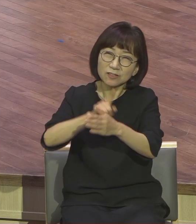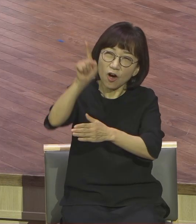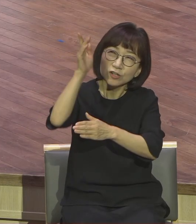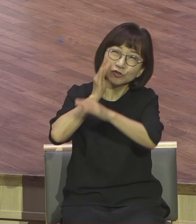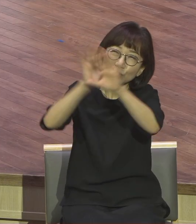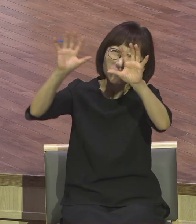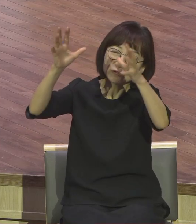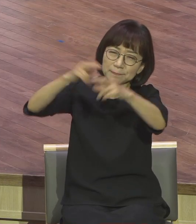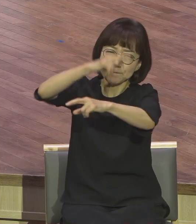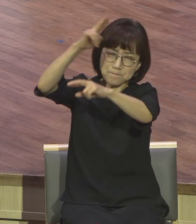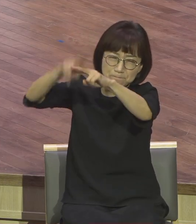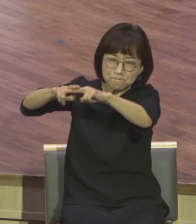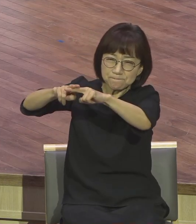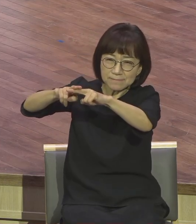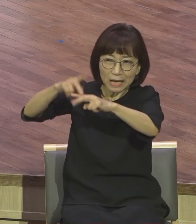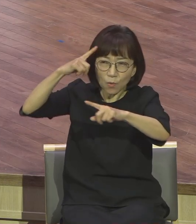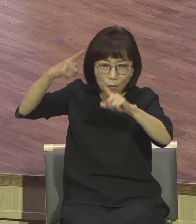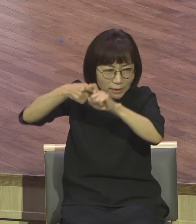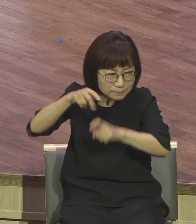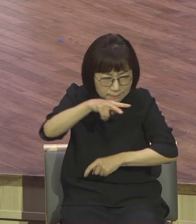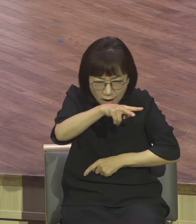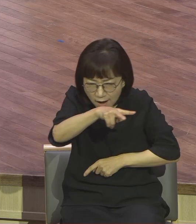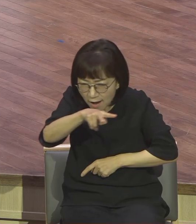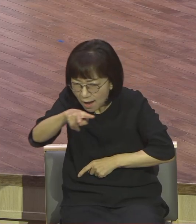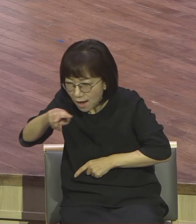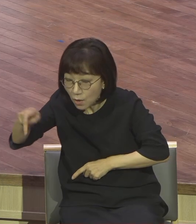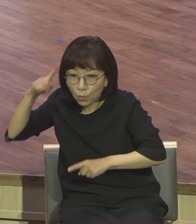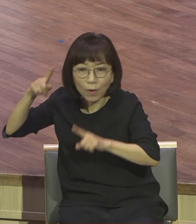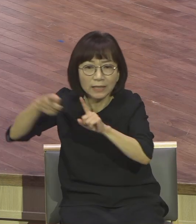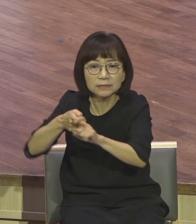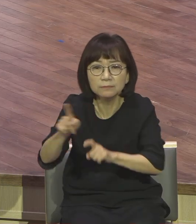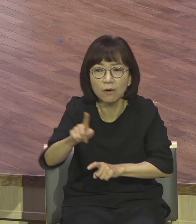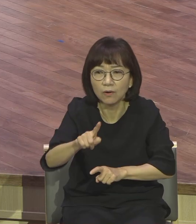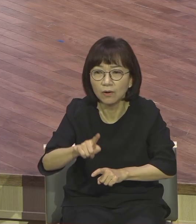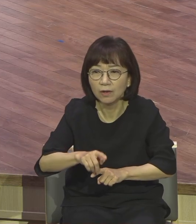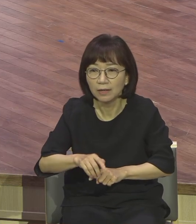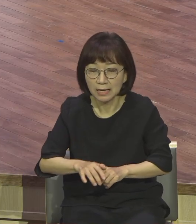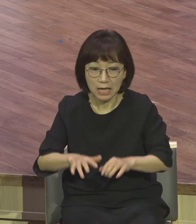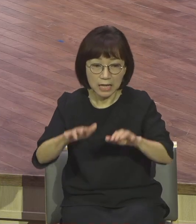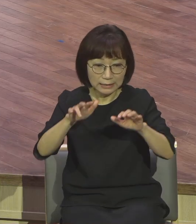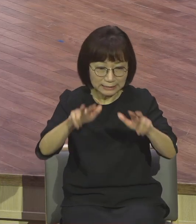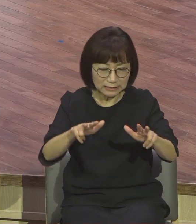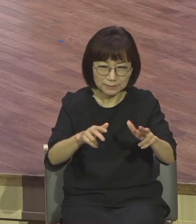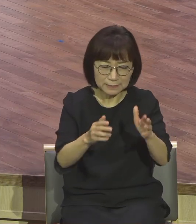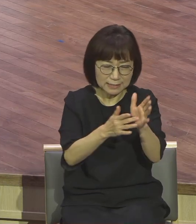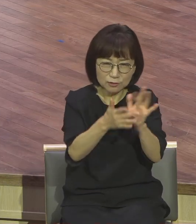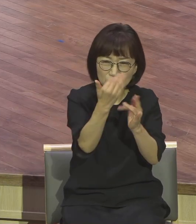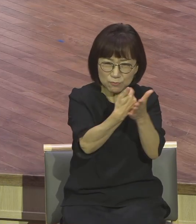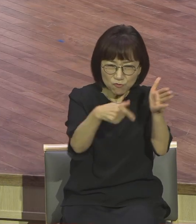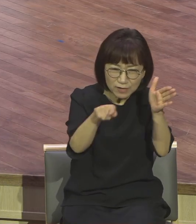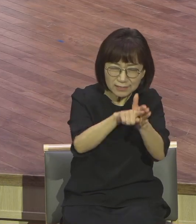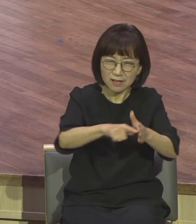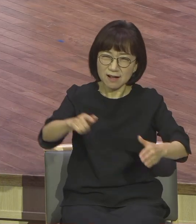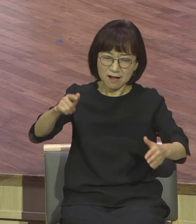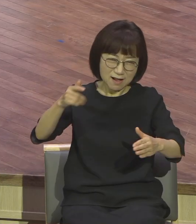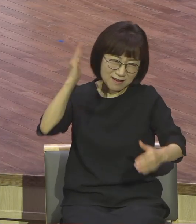예수님을 위해서 지금 도려받아 죽는 세대반을 보면서 뿔덕 일어났다니까 앉아 있지 안 했다 그랬어요